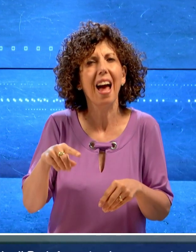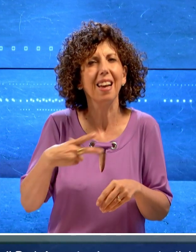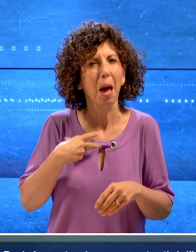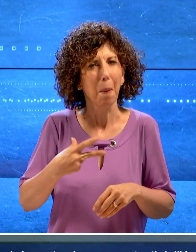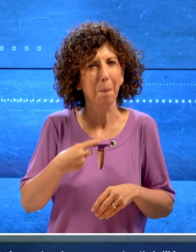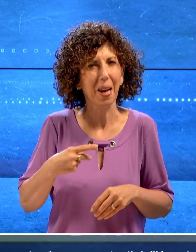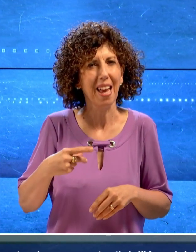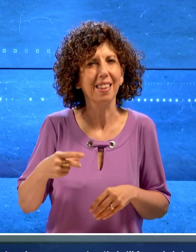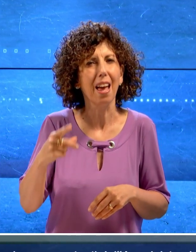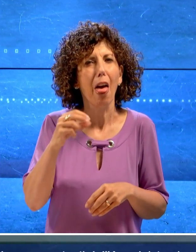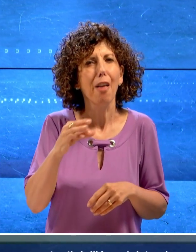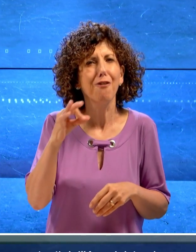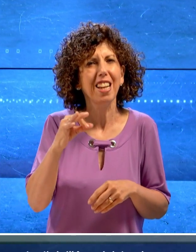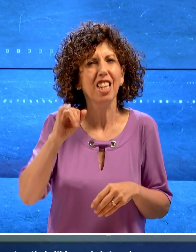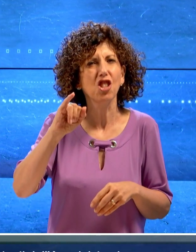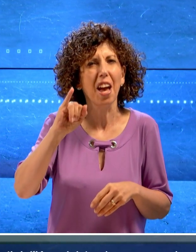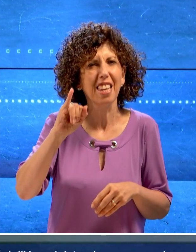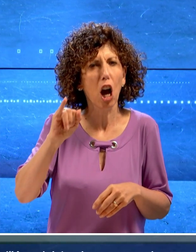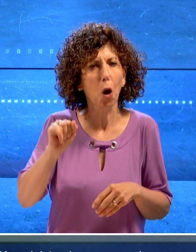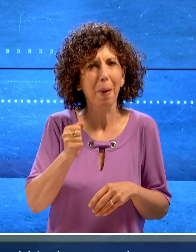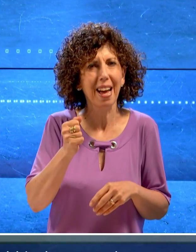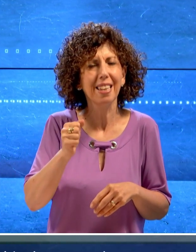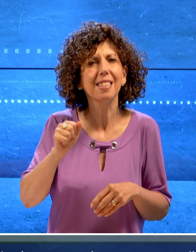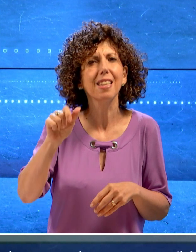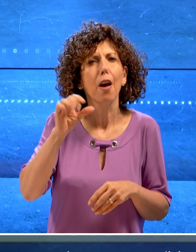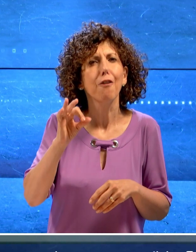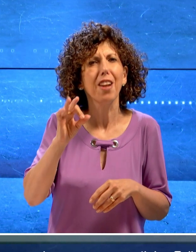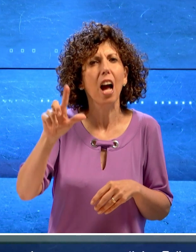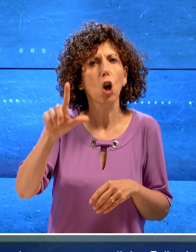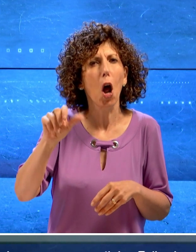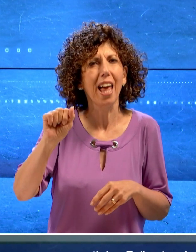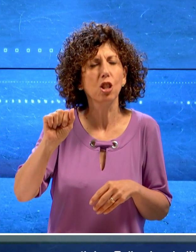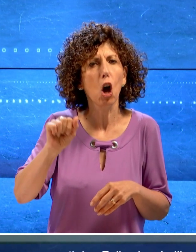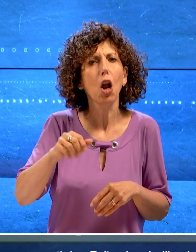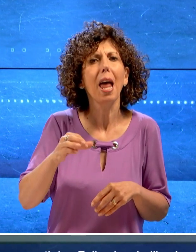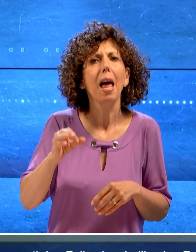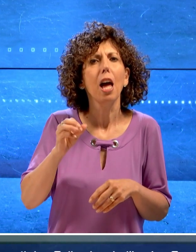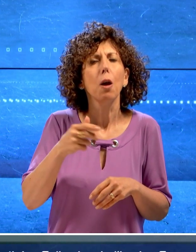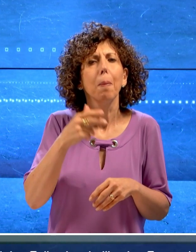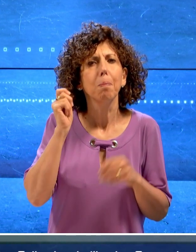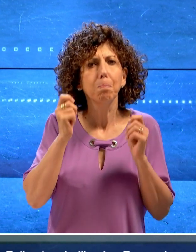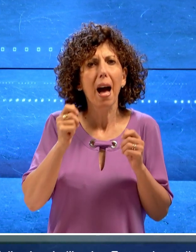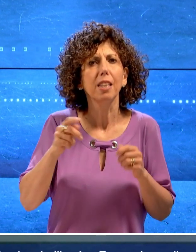Felice Iacobellis Don Franco Lanzolla e padre Giovanni Distante